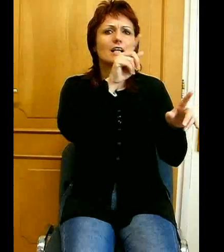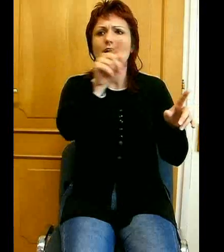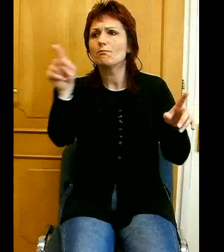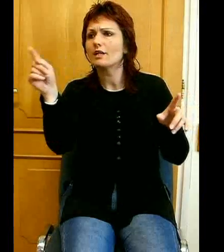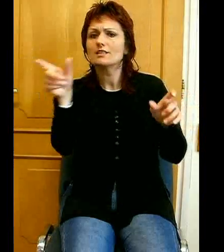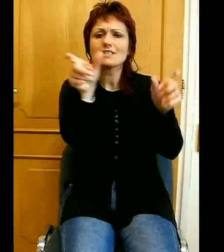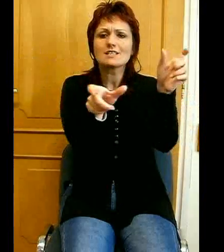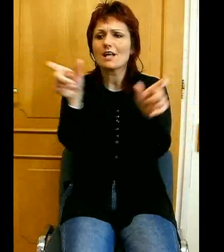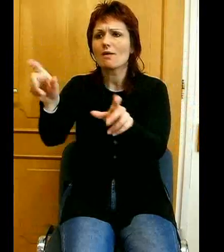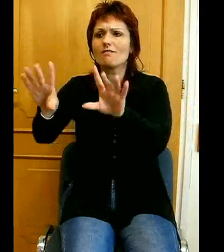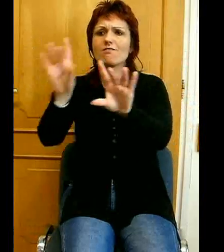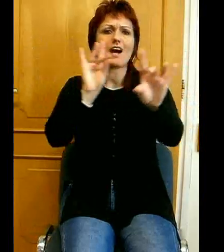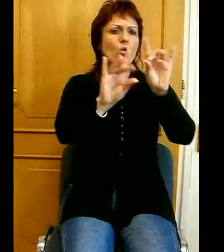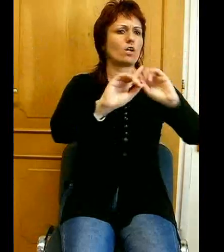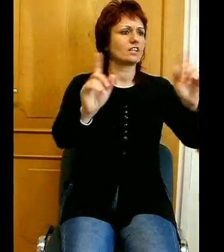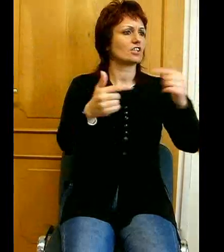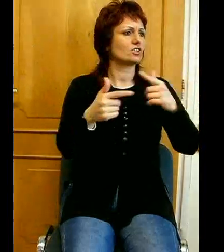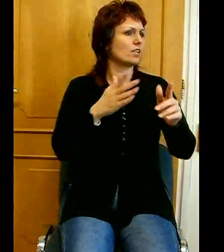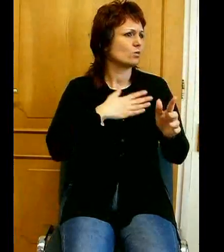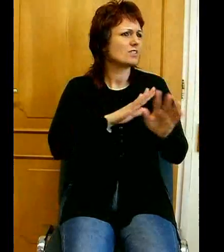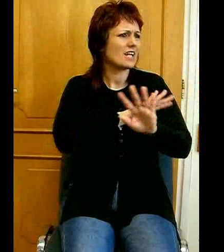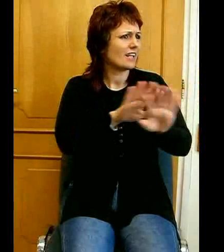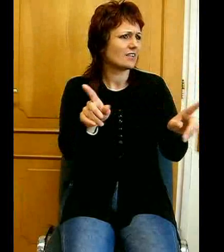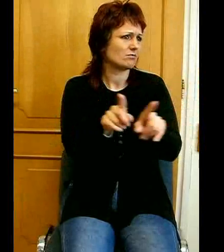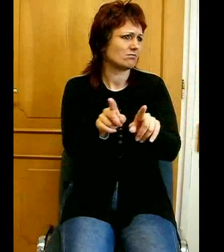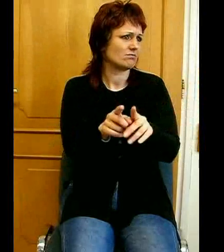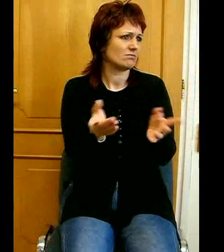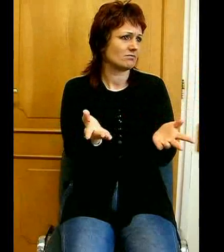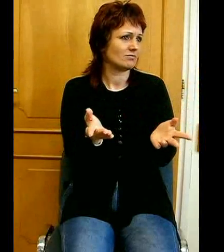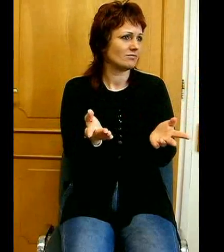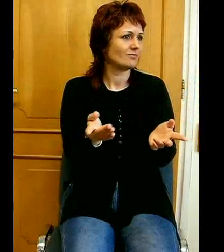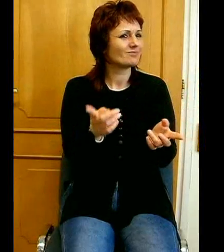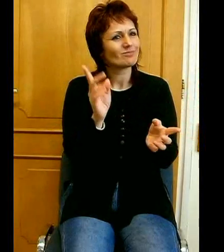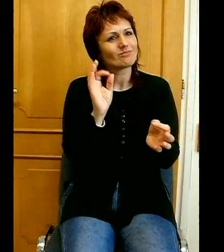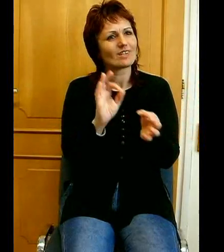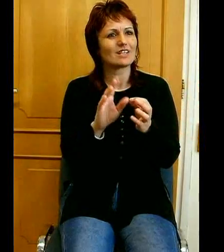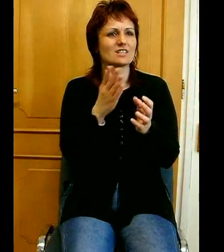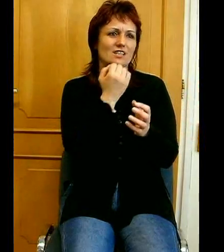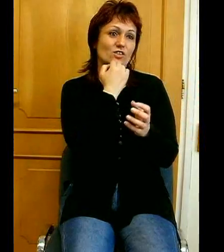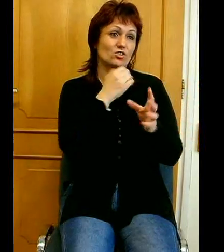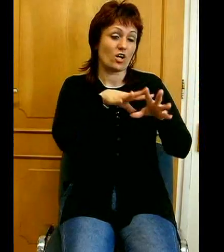De azért a családunk tagjait mindnyájan mégis jobban szeretjük, mint a többéket.